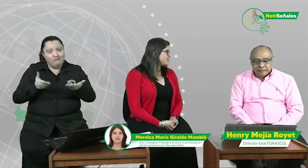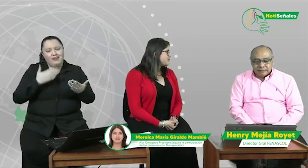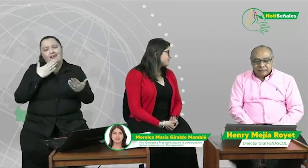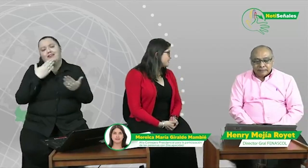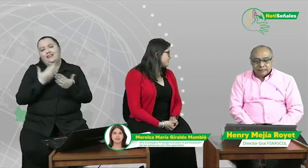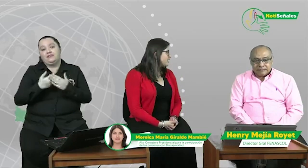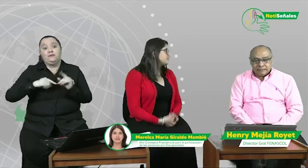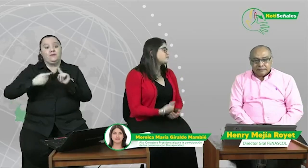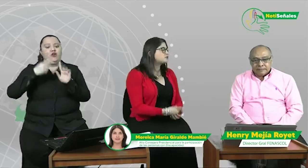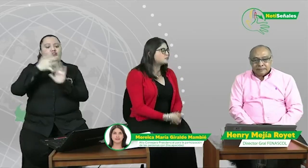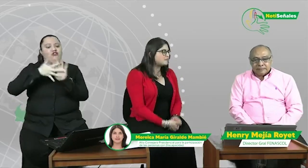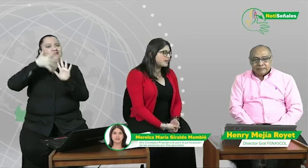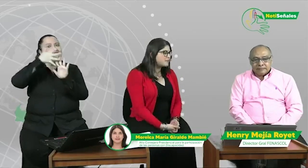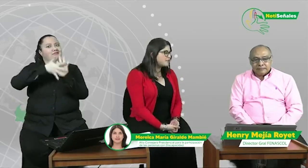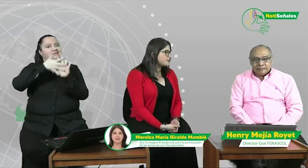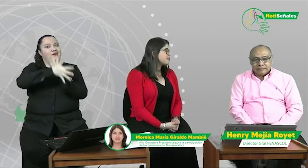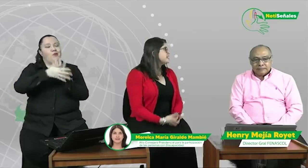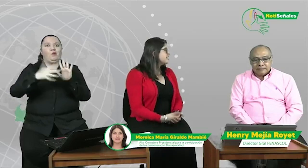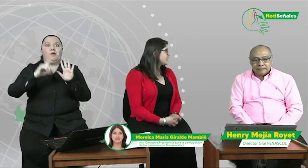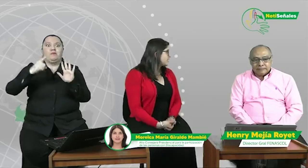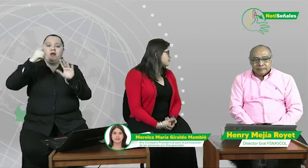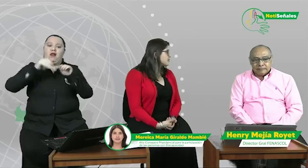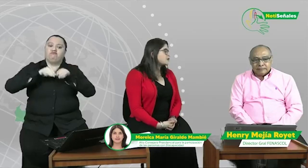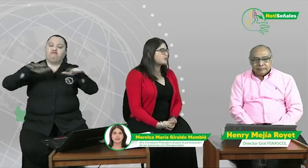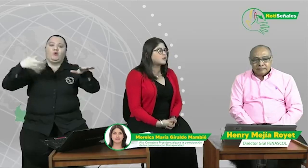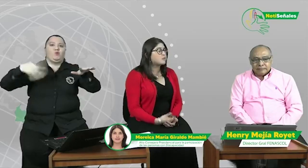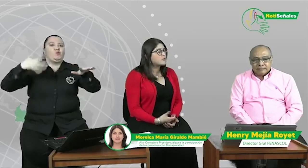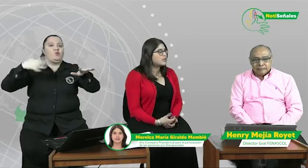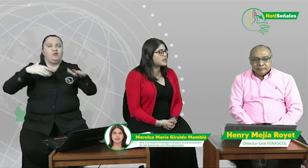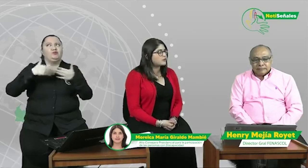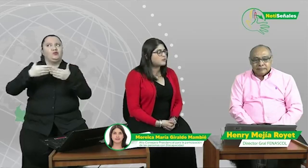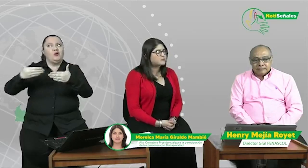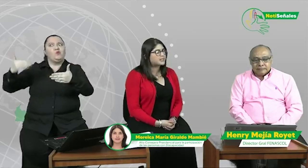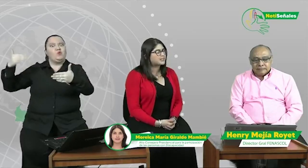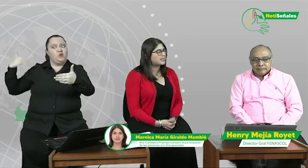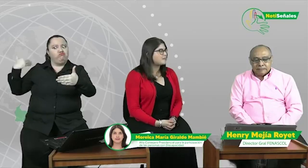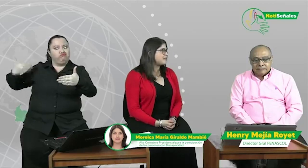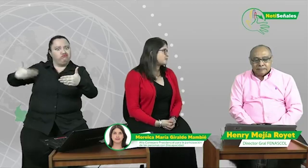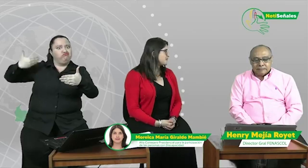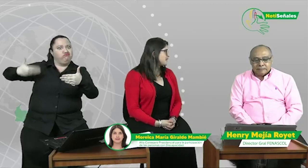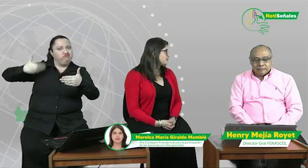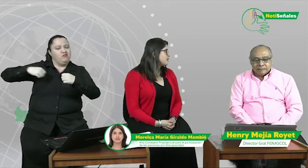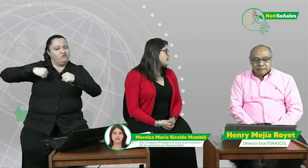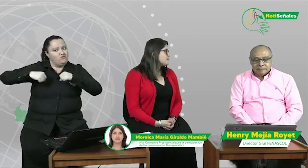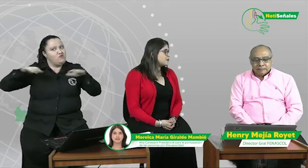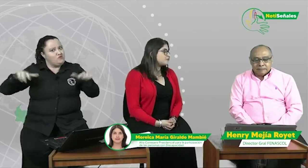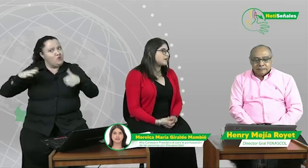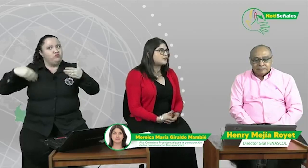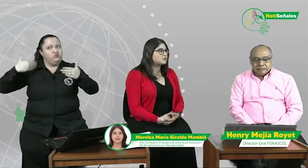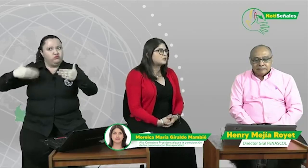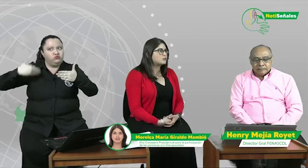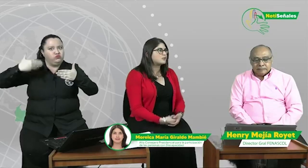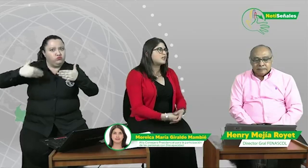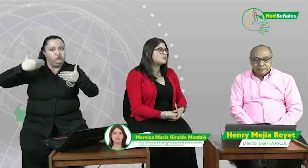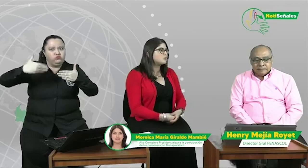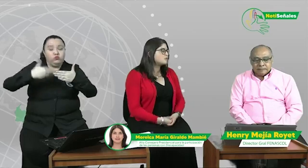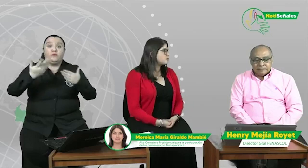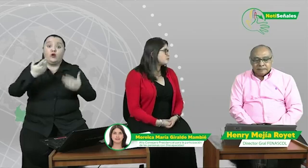Noticeñales por su primera emisión. Sé que es un recorrido muy largo, muy importante que han venido haciendo, pero para nosotros es un orgullo